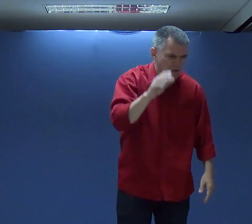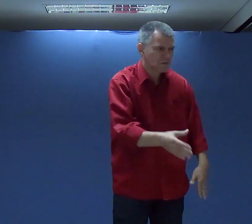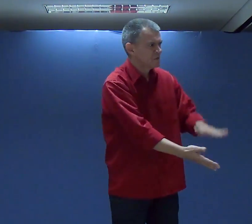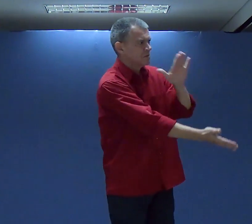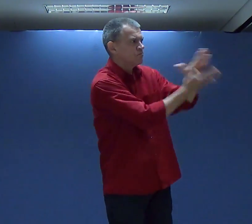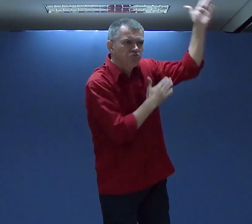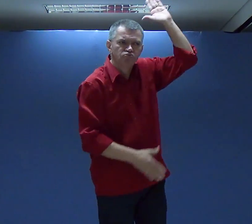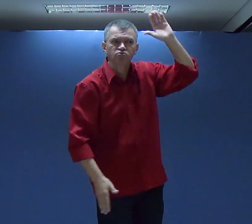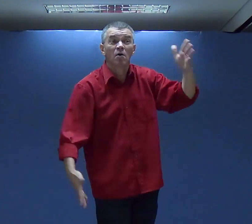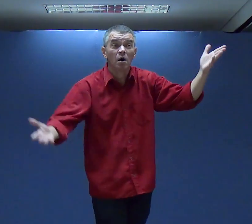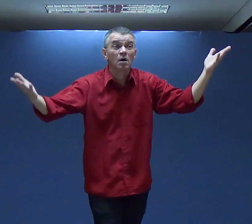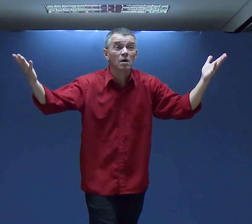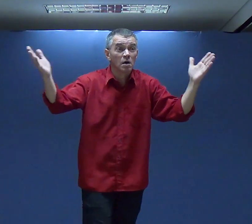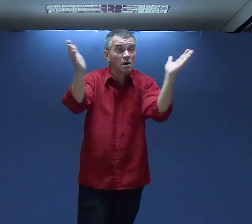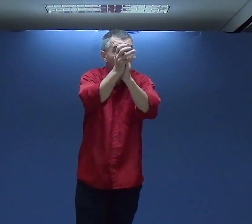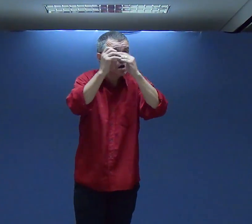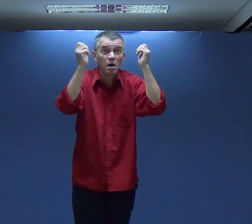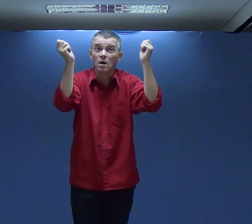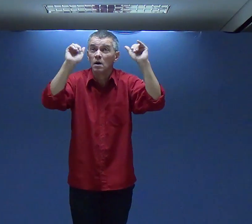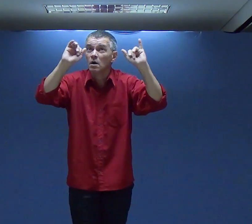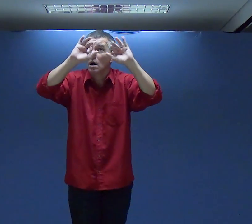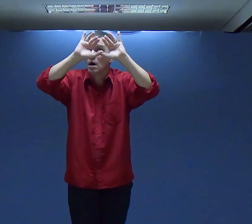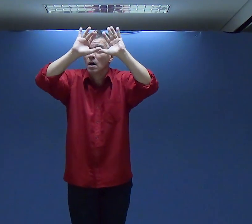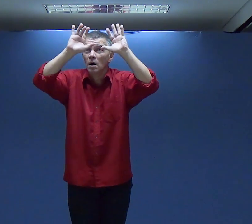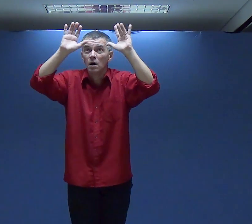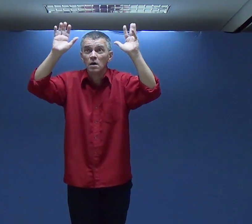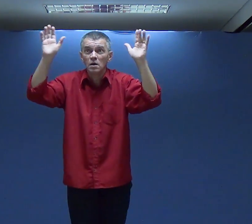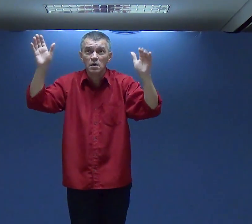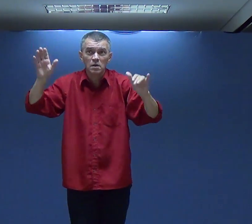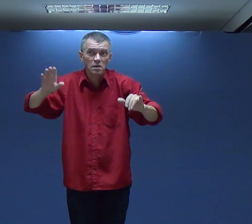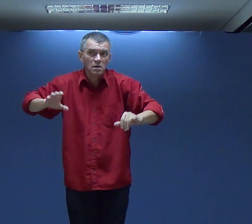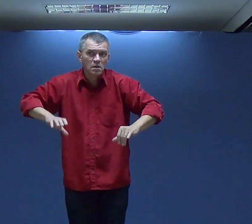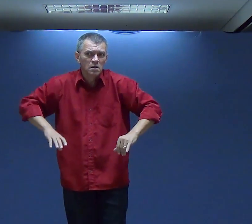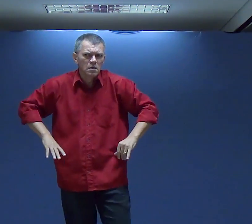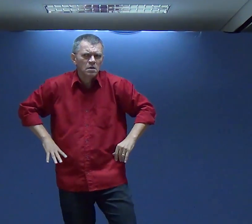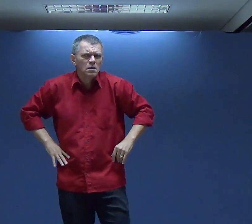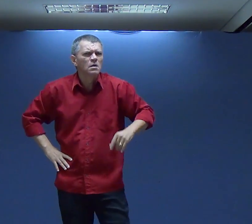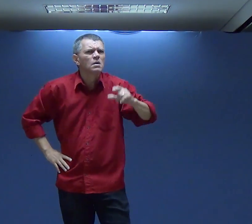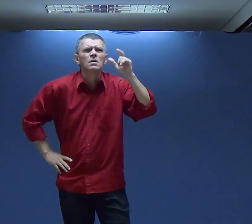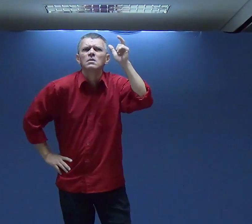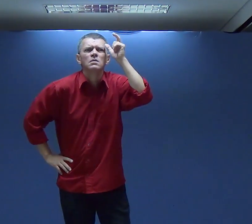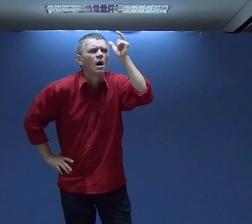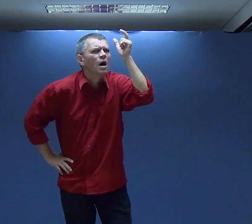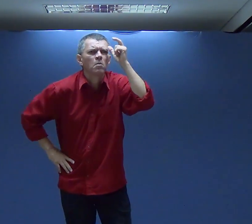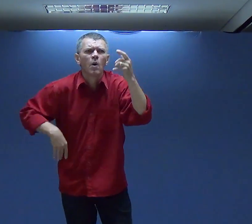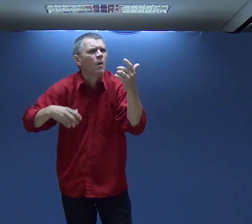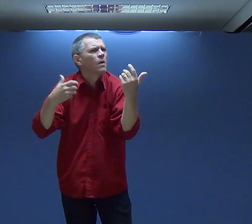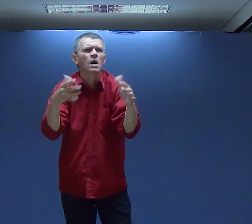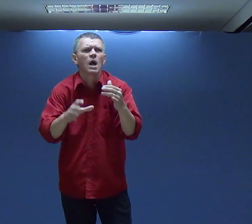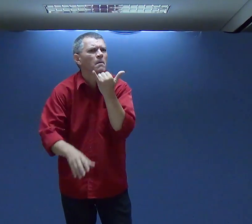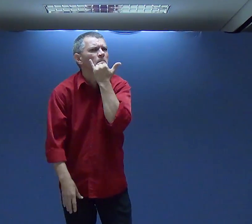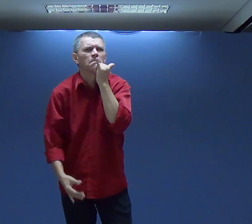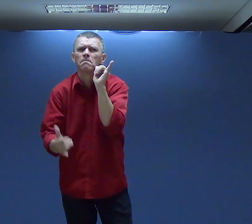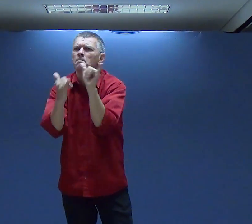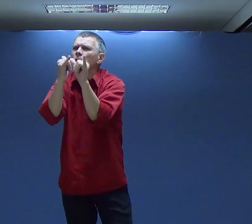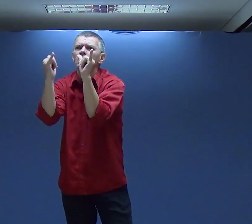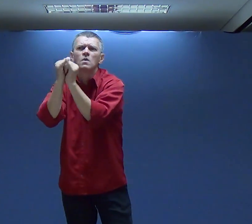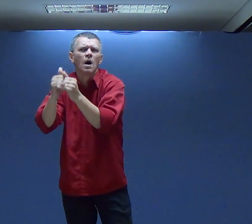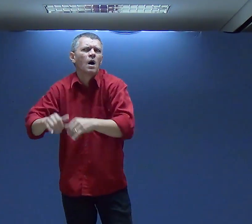Estão cheia Ele tem que fugir Aleluia O é Deus Por isso Porque o diabo Ele não quer